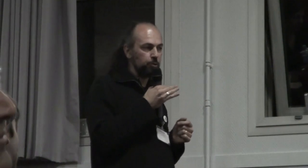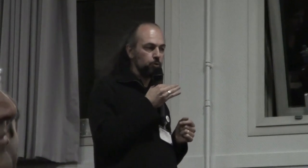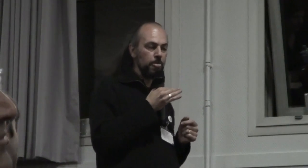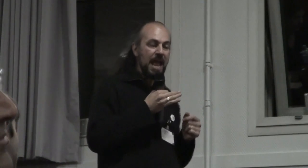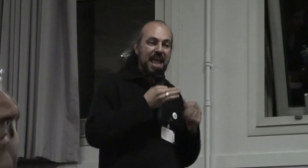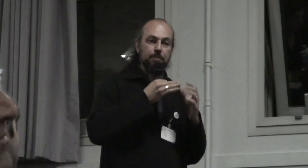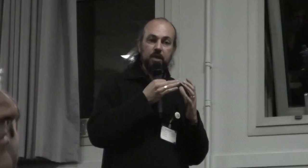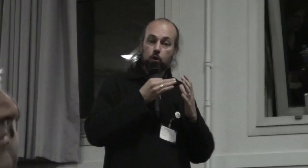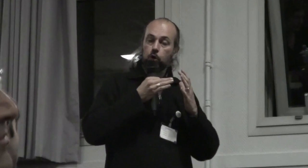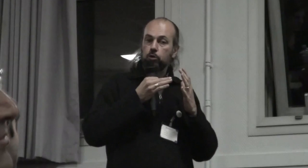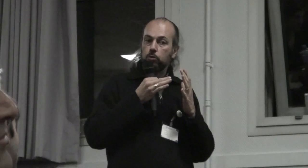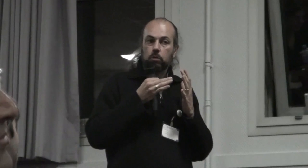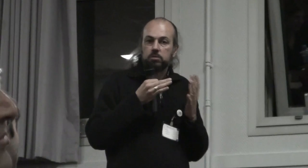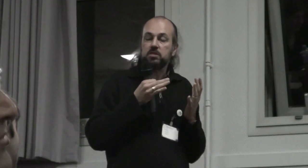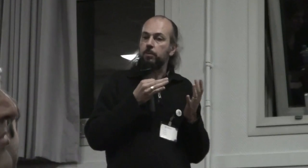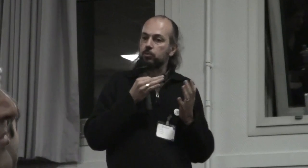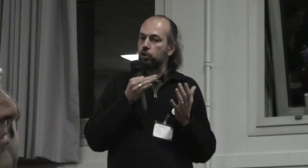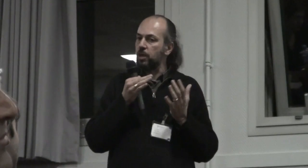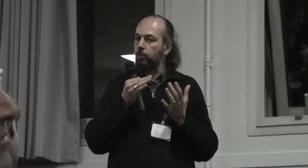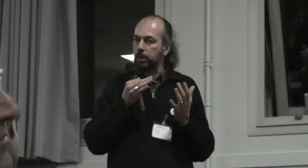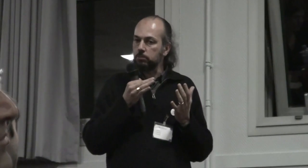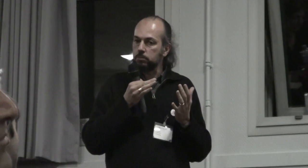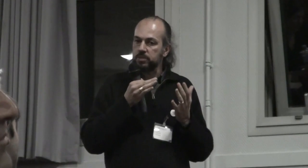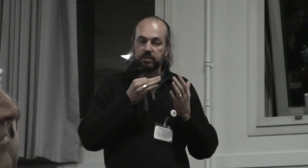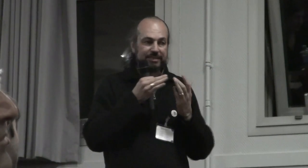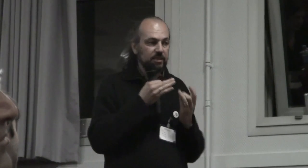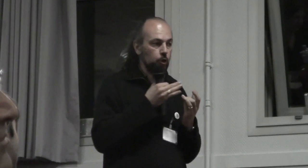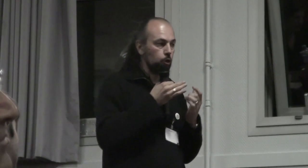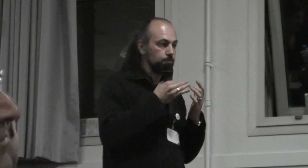confondue et bien disent la même chose à peu près c'est à dire que